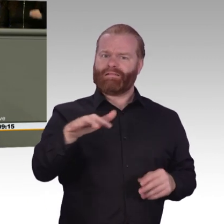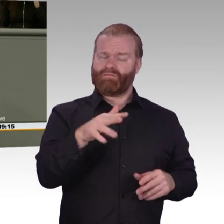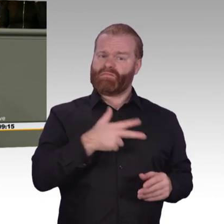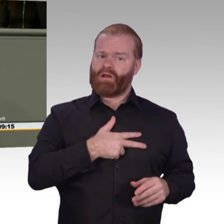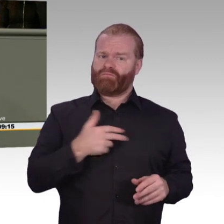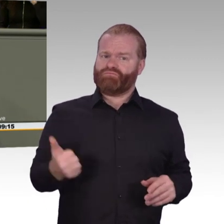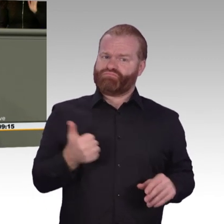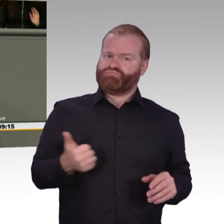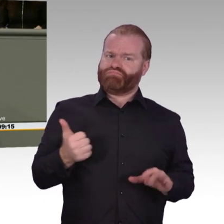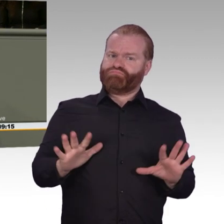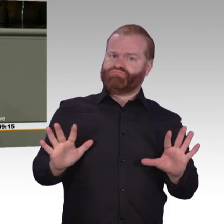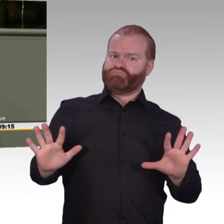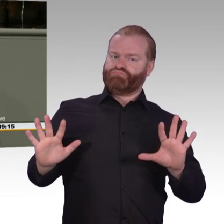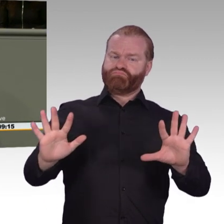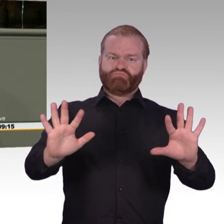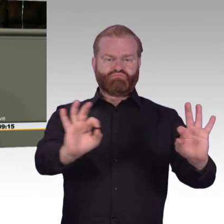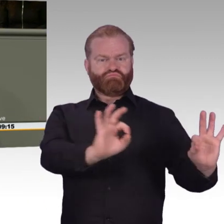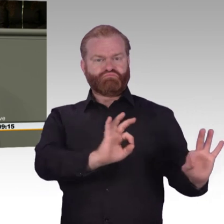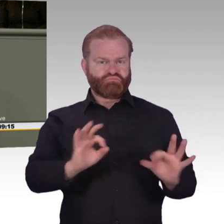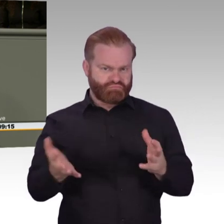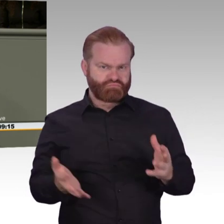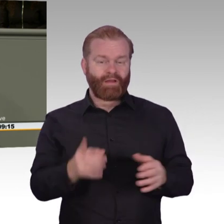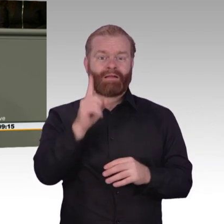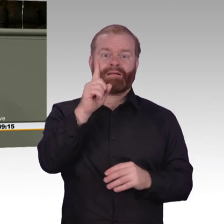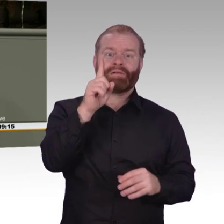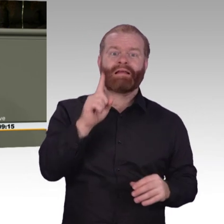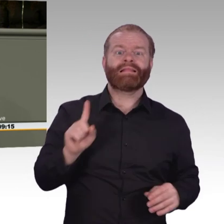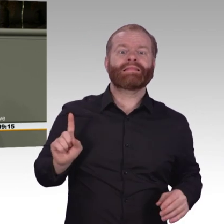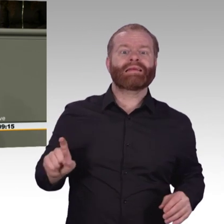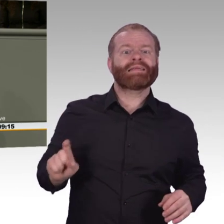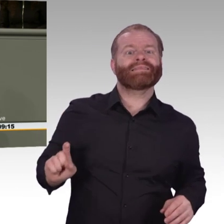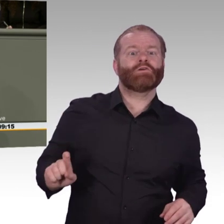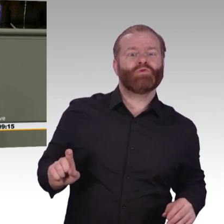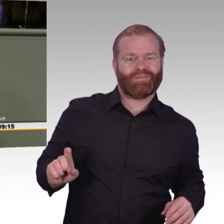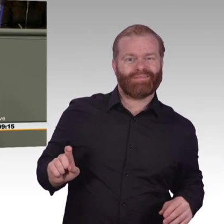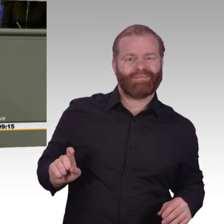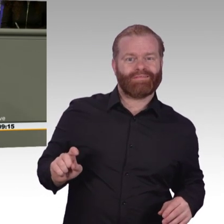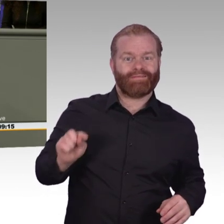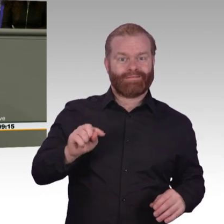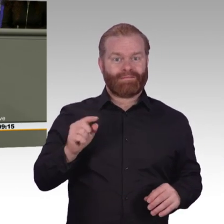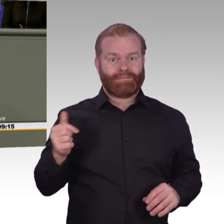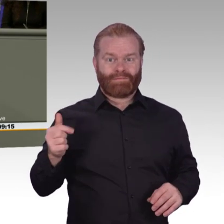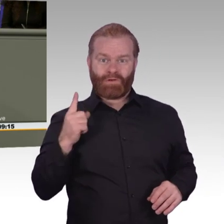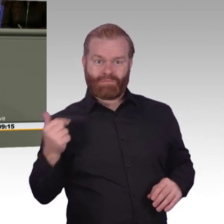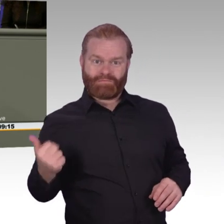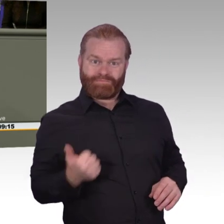Nachholbedarf. Deutschland kann, will und muss digitaler werden. Die gute Nachricht, wir sind dabei. In Ihrer